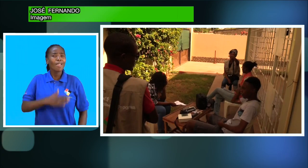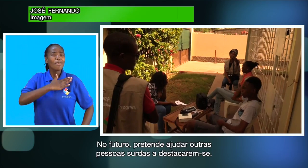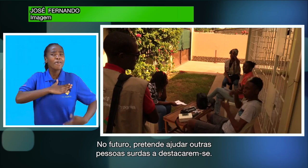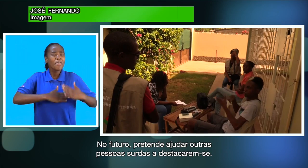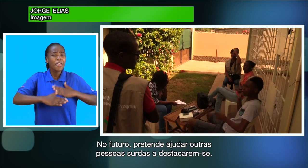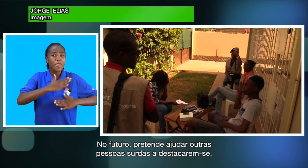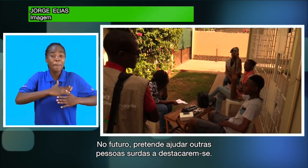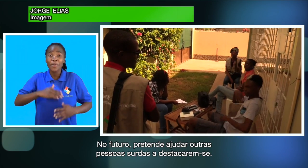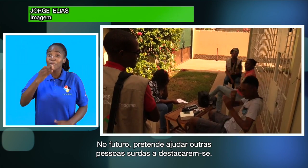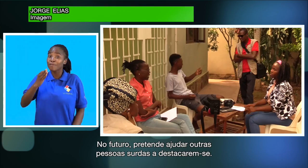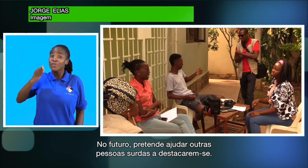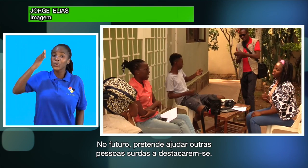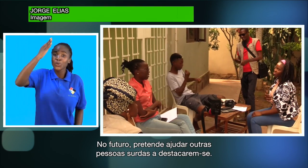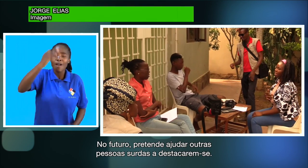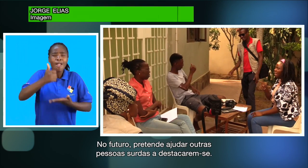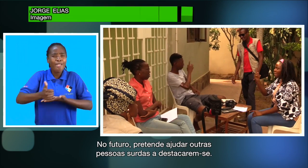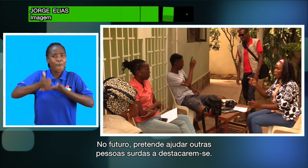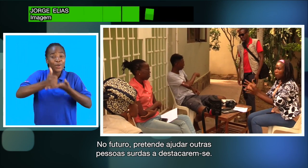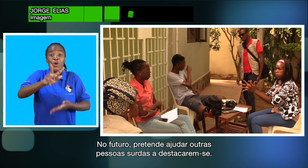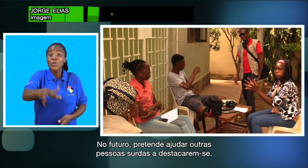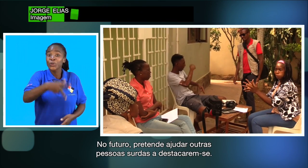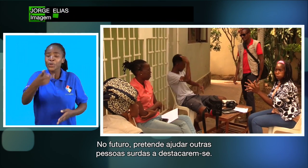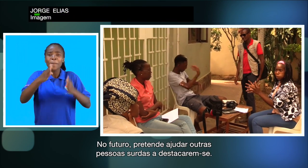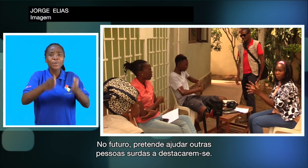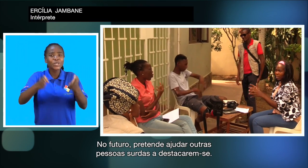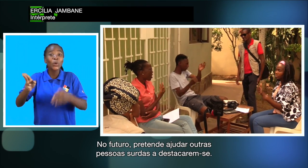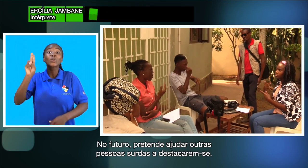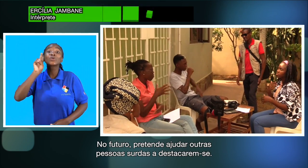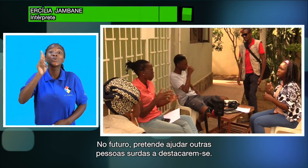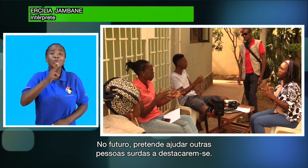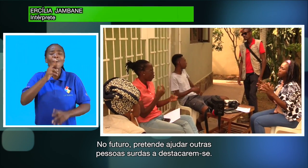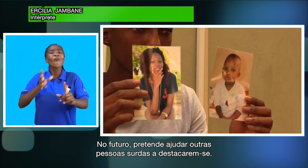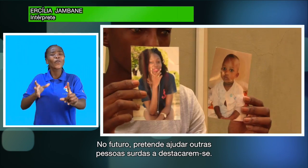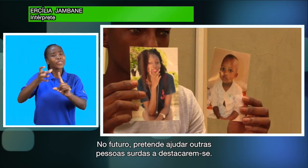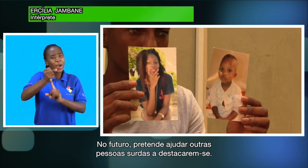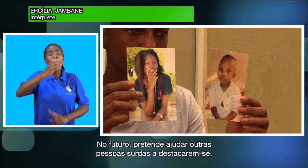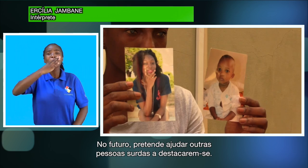No futuro, pretende ajudar outras pessoas surdas a conseguirem se destacar.